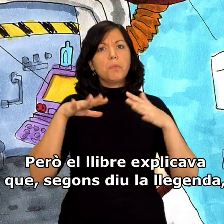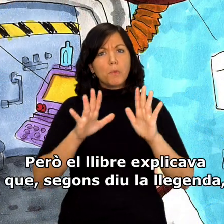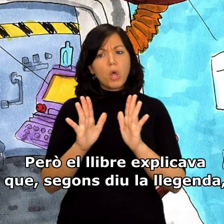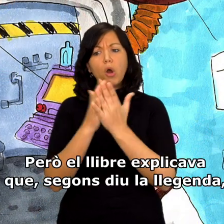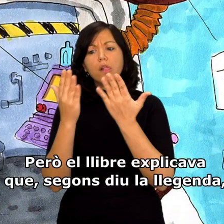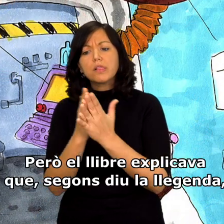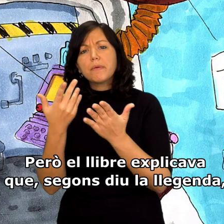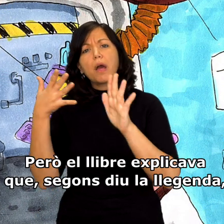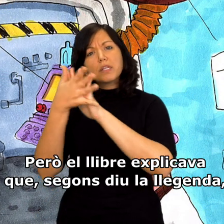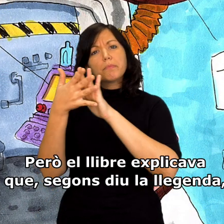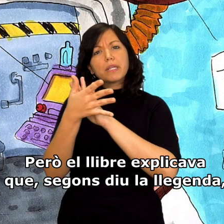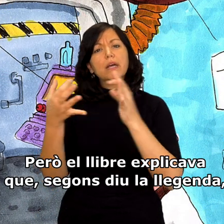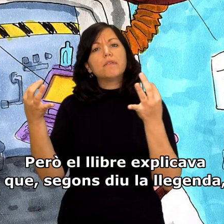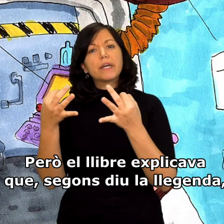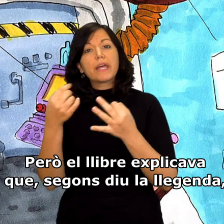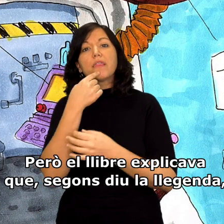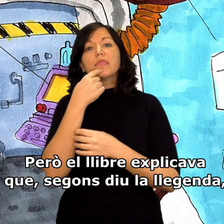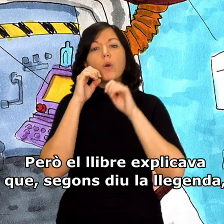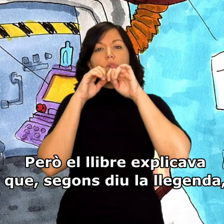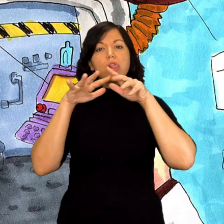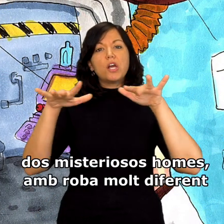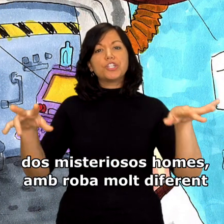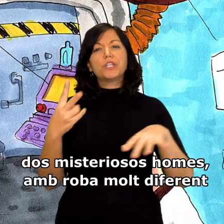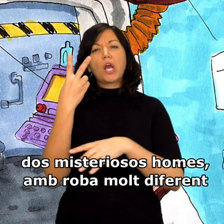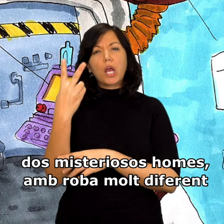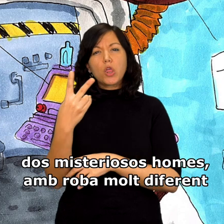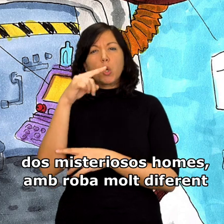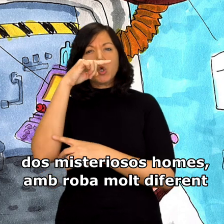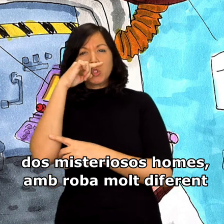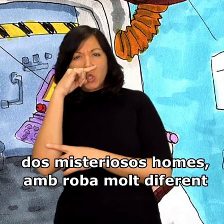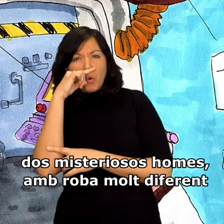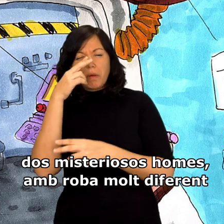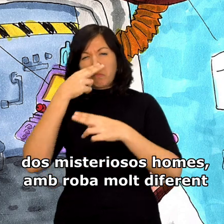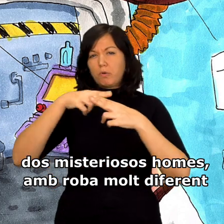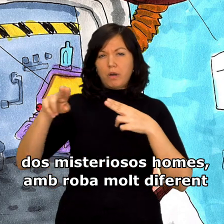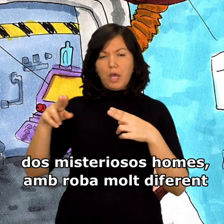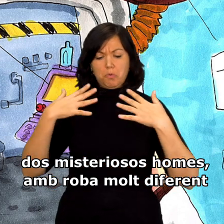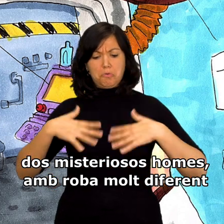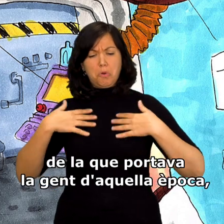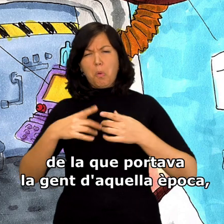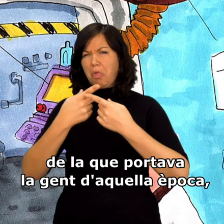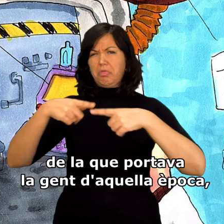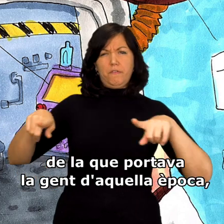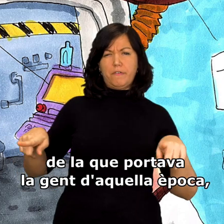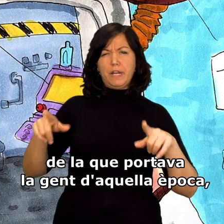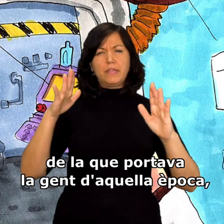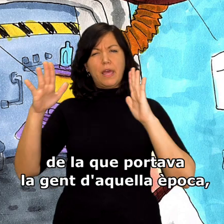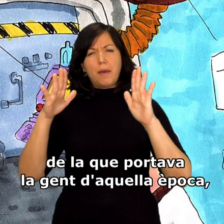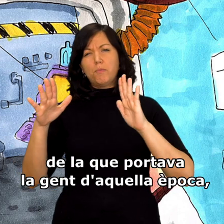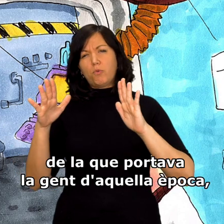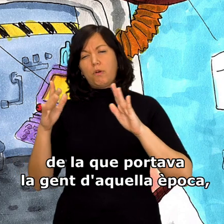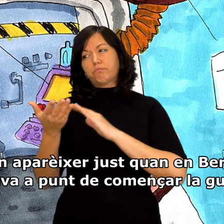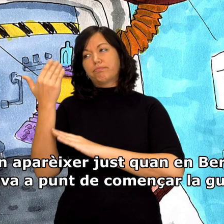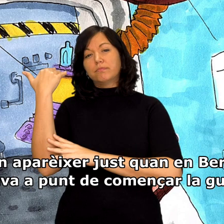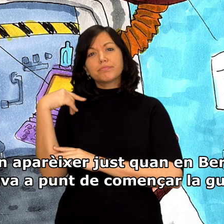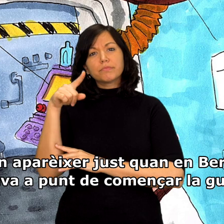Però el llibre explicava que, segons diu la llegenda, dos misteriosos homes, amb roba molt diferent de la que portava la gent d